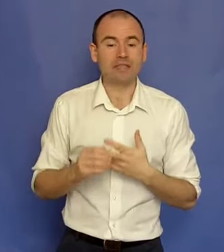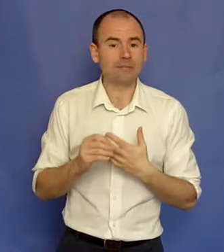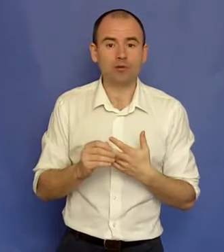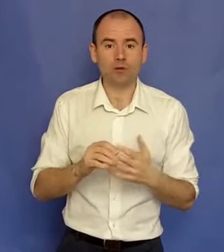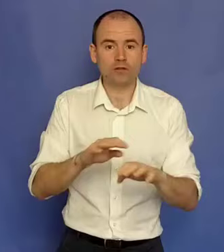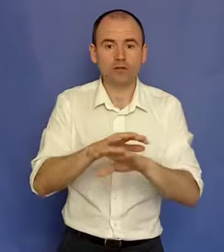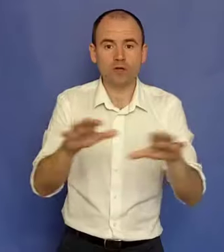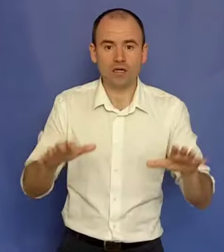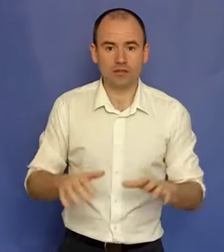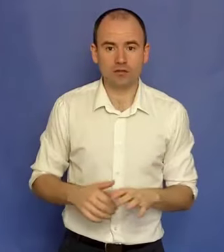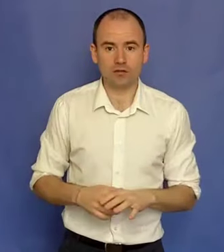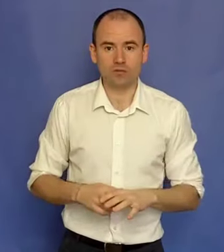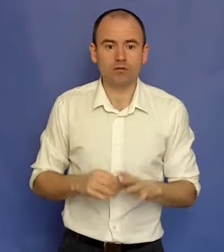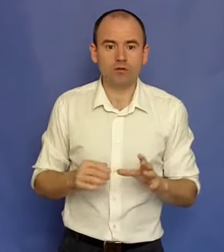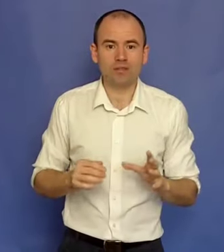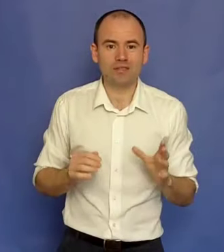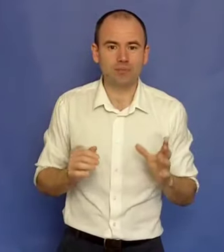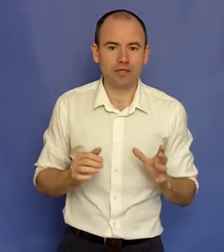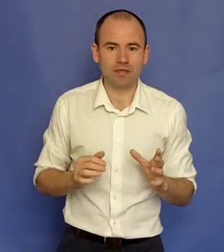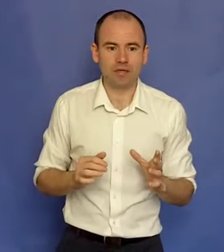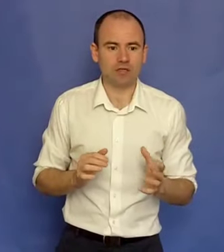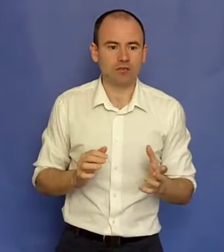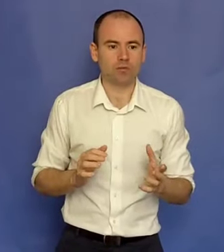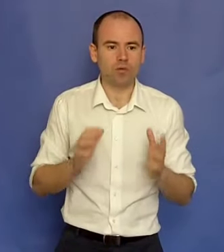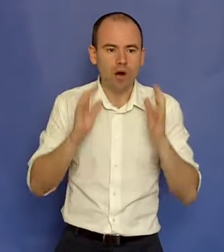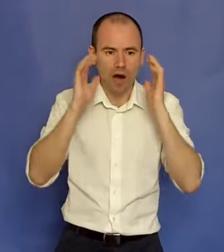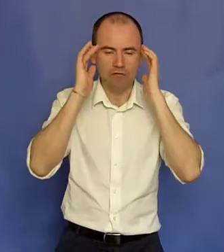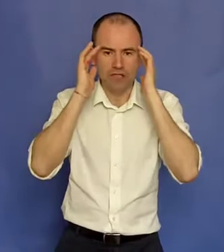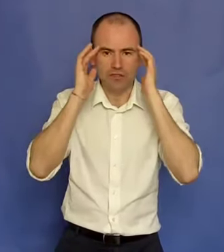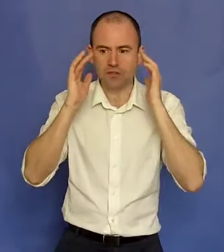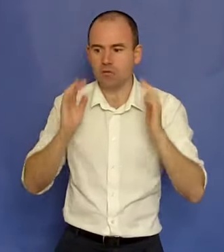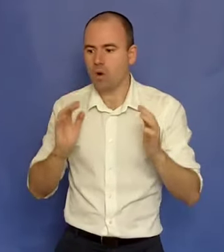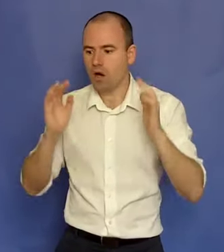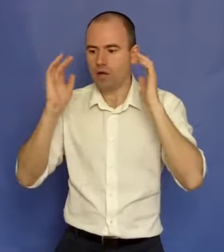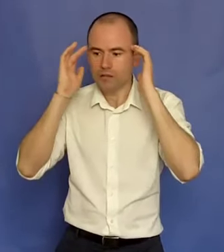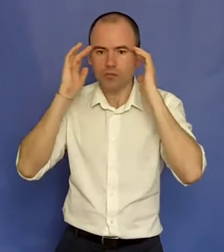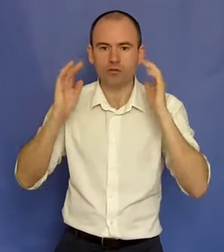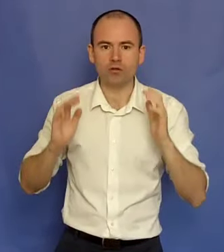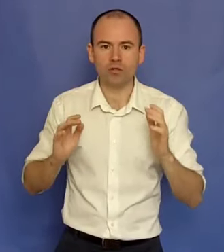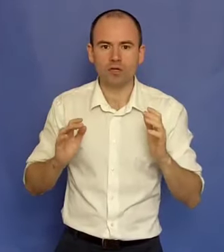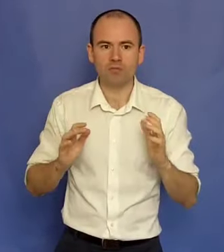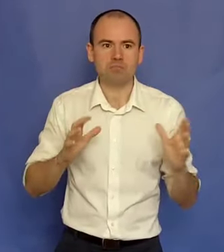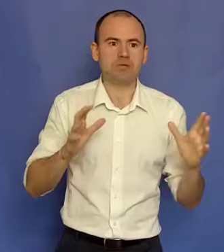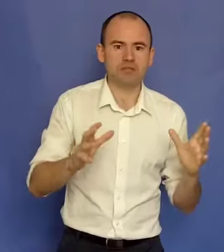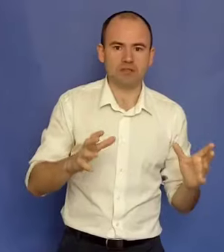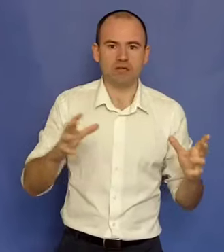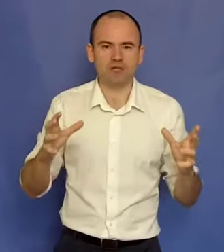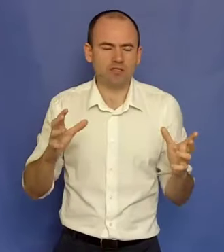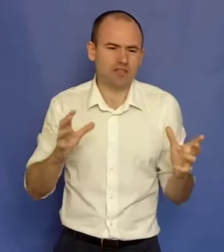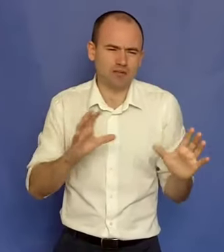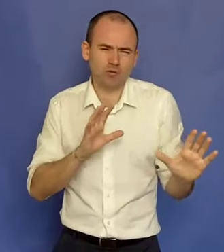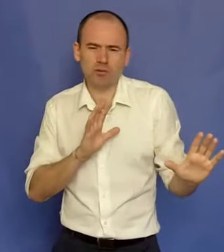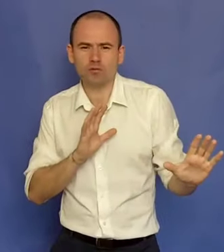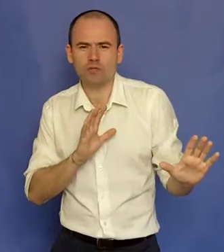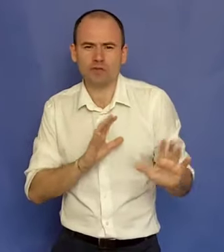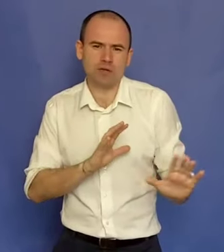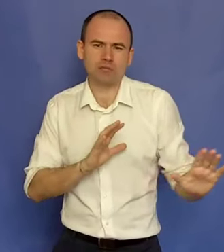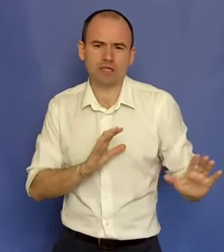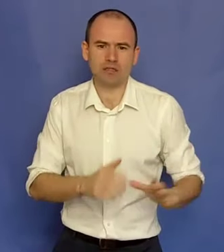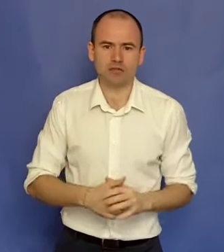Antreprenor poate fi oricare dintre noi. Multă lume se sperie și spune oa, afacere, oa, antreprenor, business, ce să anunți pentru mine nu am talent la